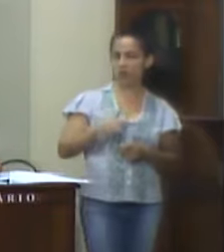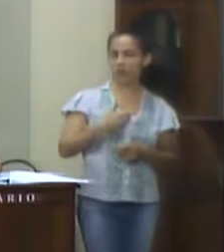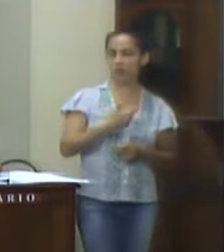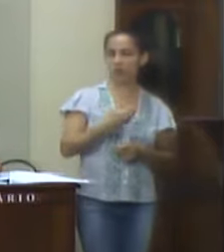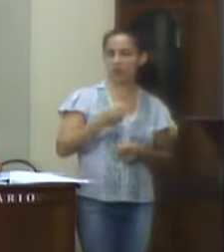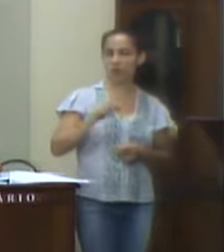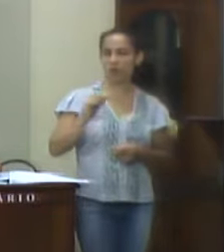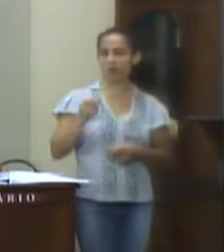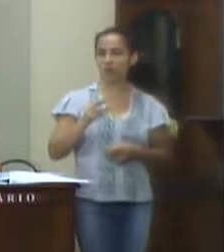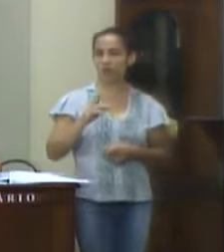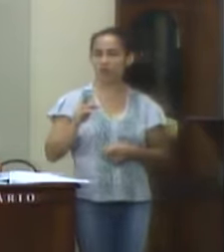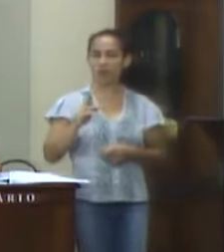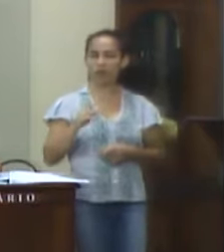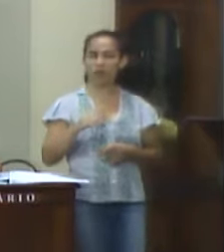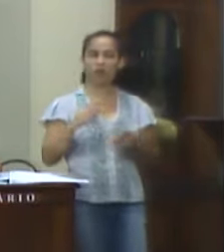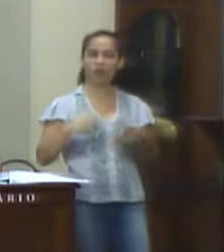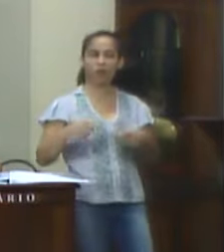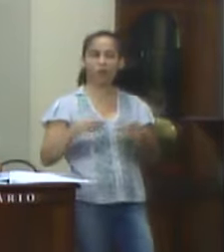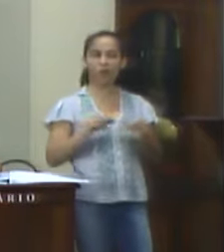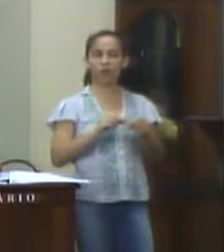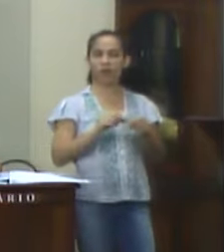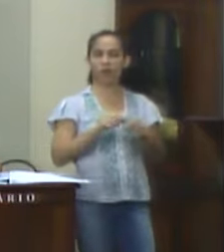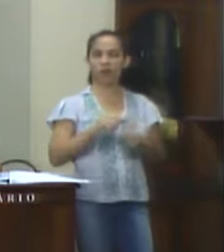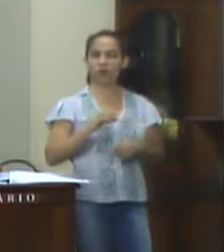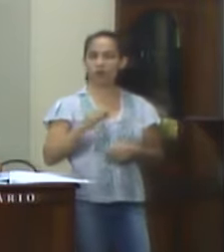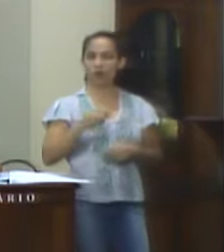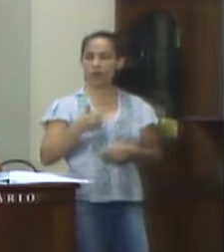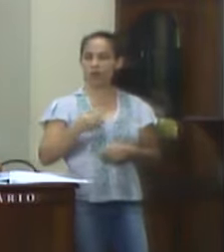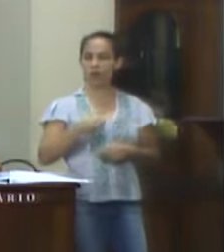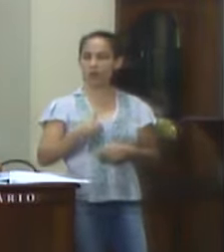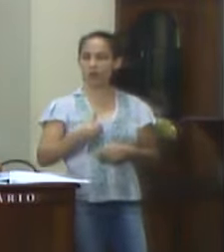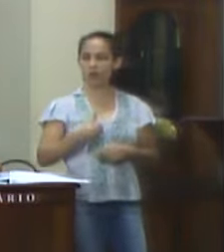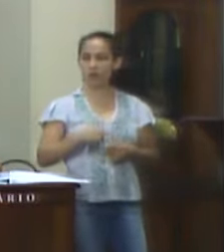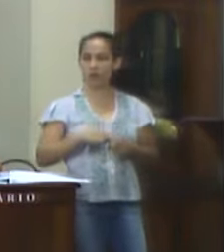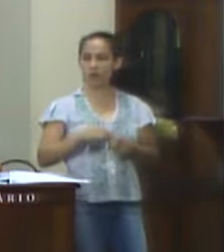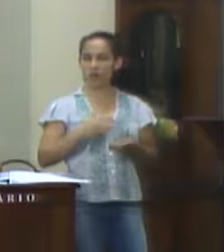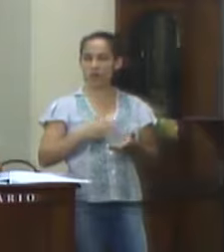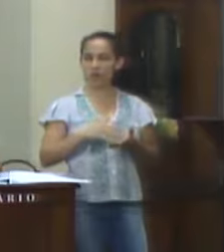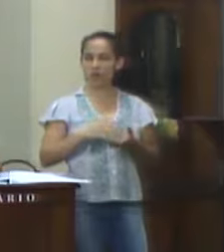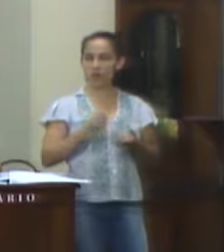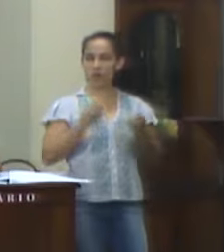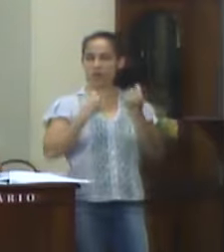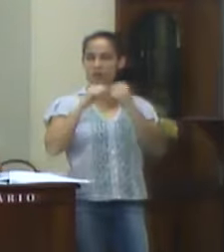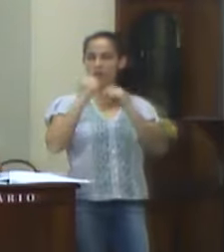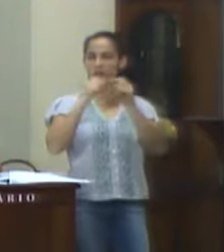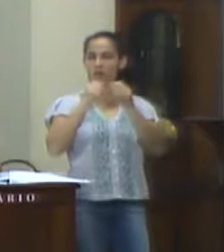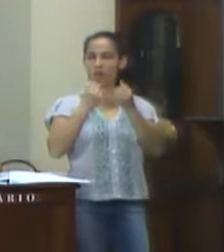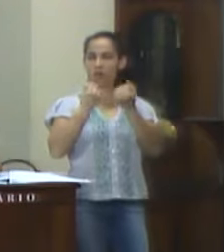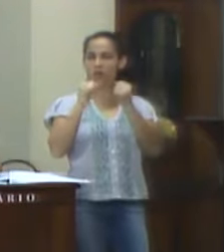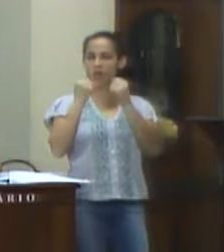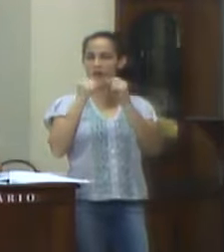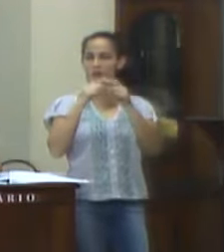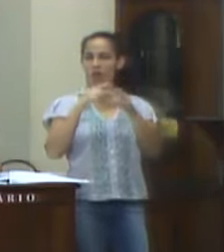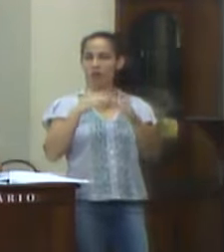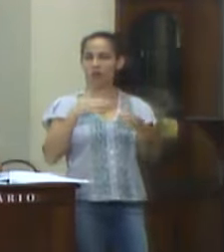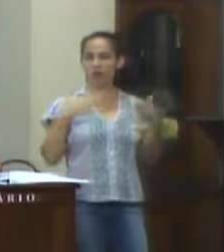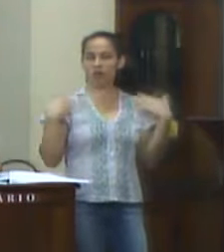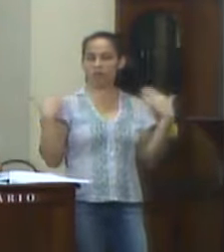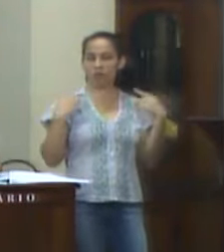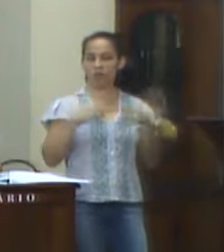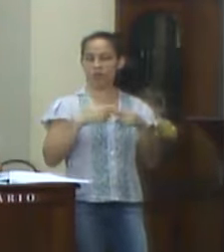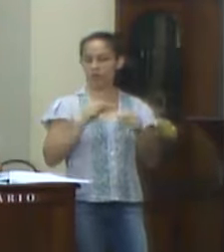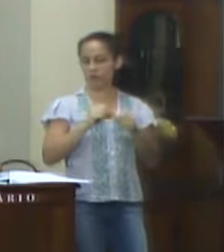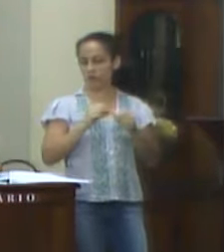mil reais. Unidade Executora, 0216, Secretaria Municipal de Esporte e Lazer. Projeto Atividade, 2.103, Construção,